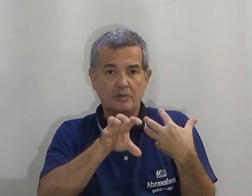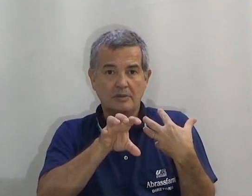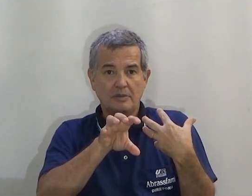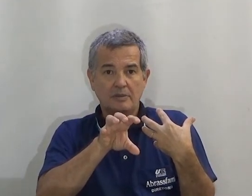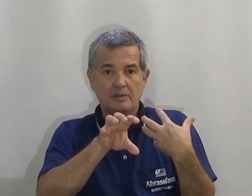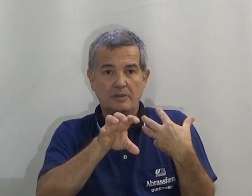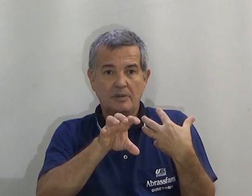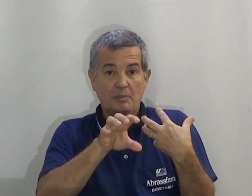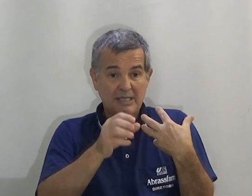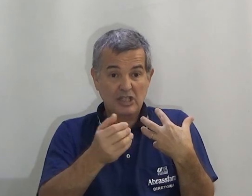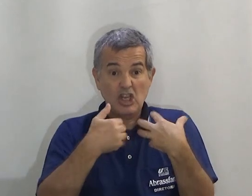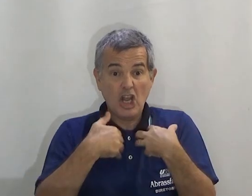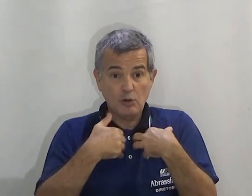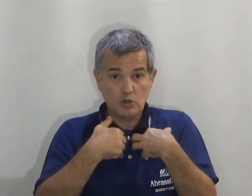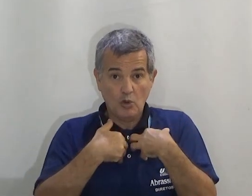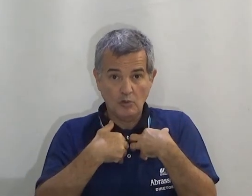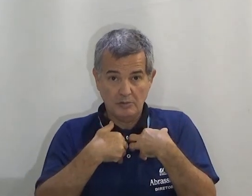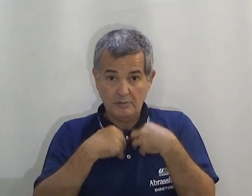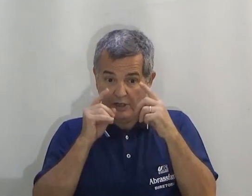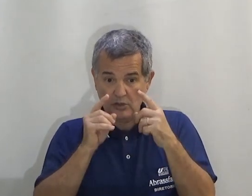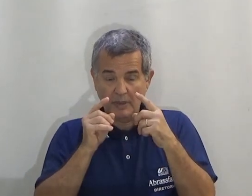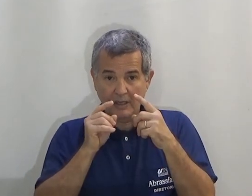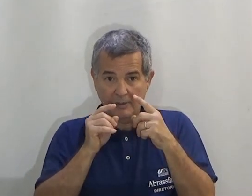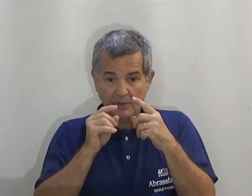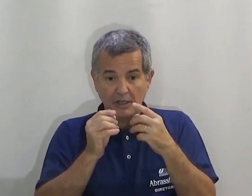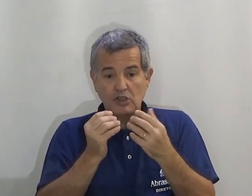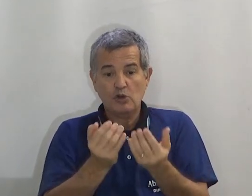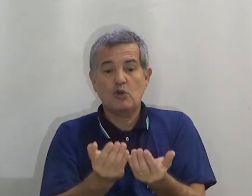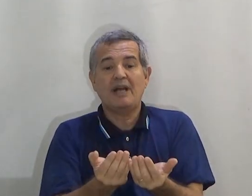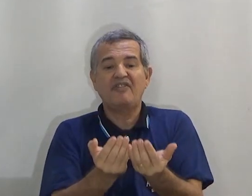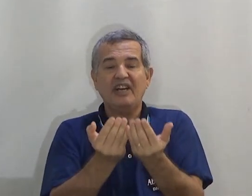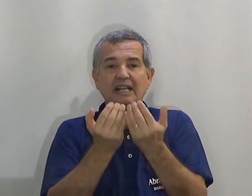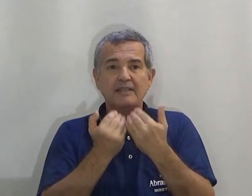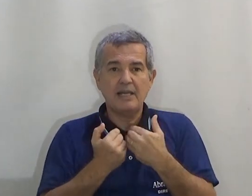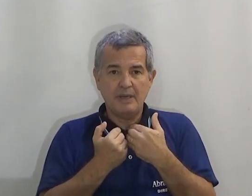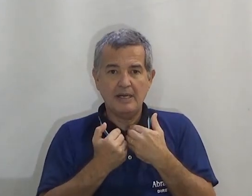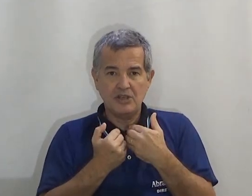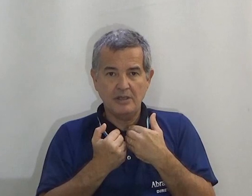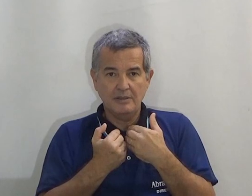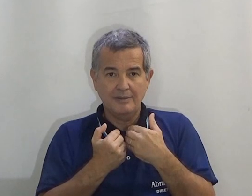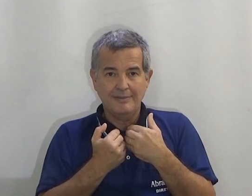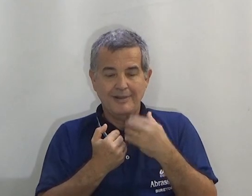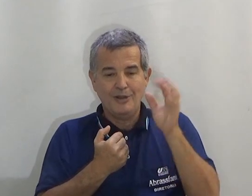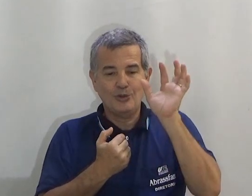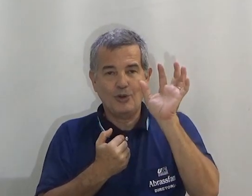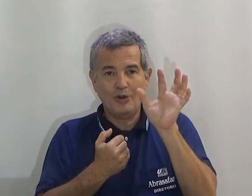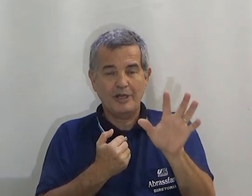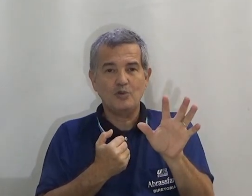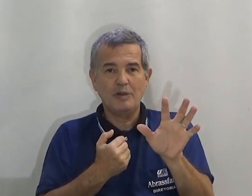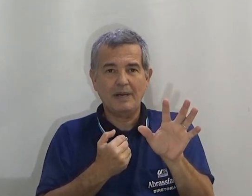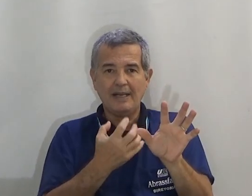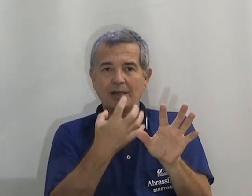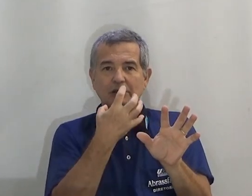ponto. Mas se eu estou. Vejam bem. Se eu estou na frente da imagem. Eu estou